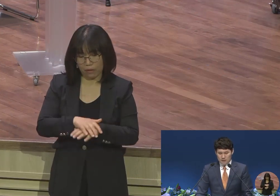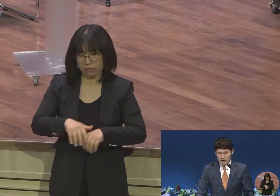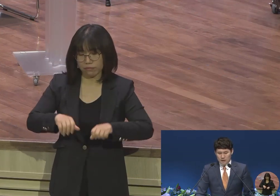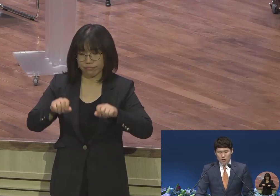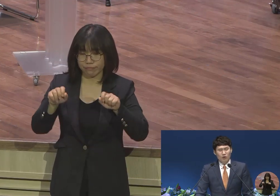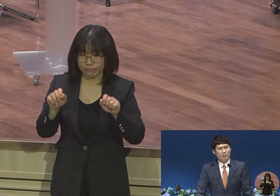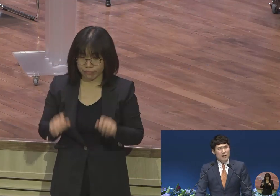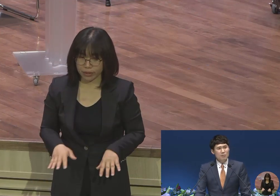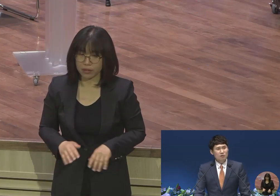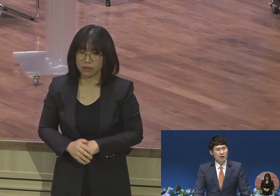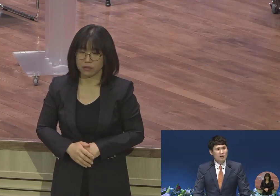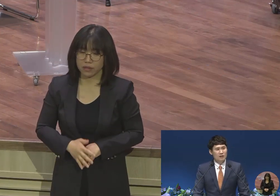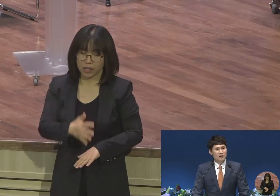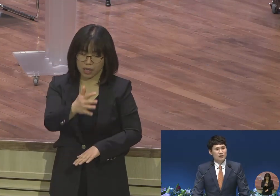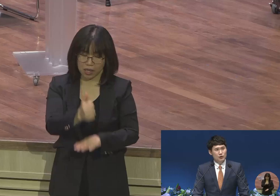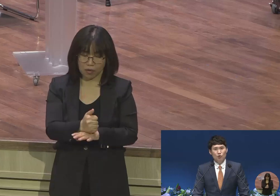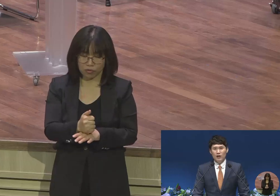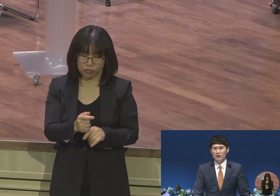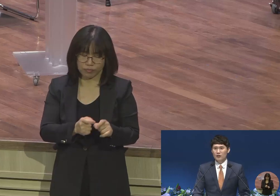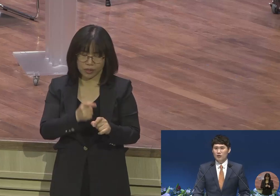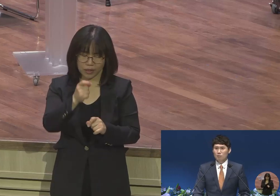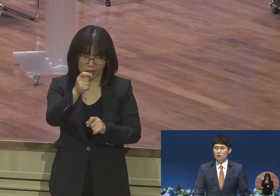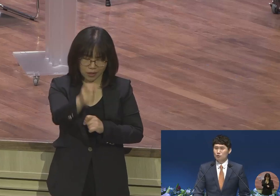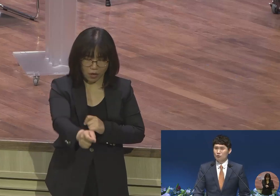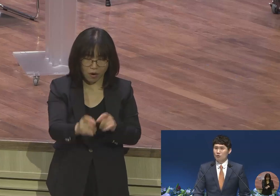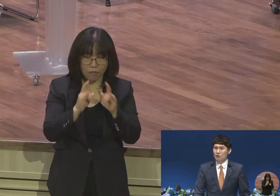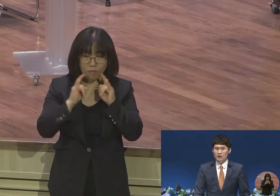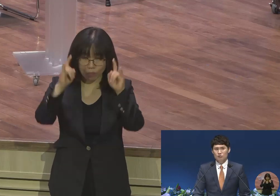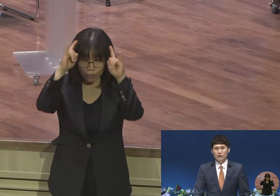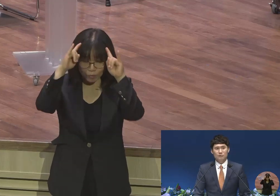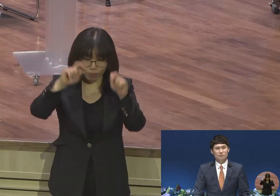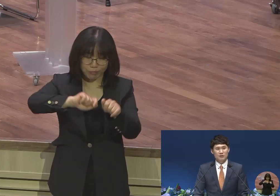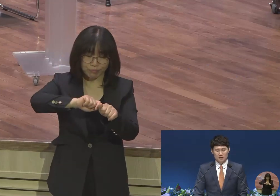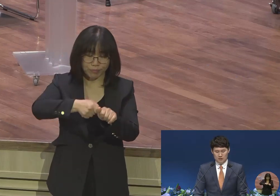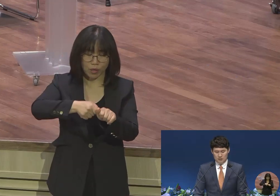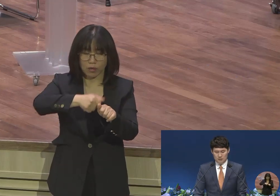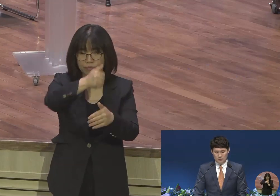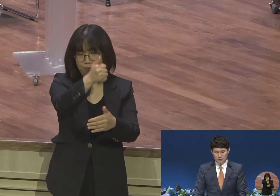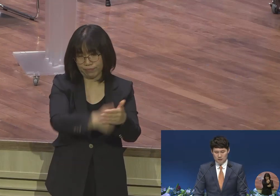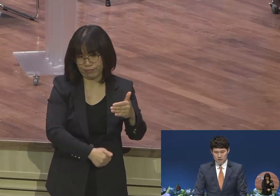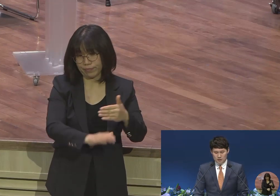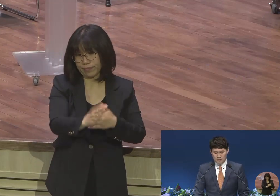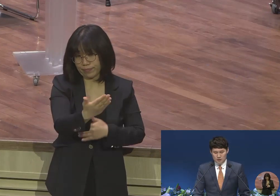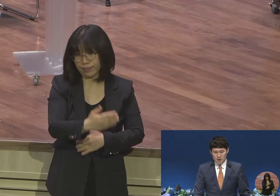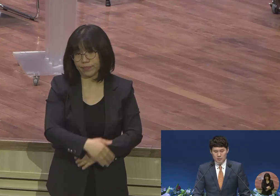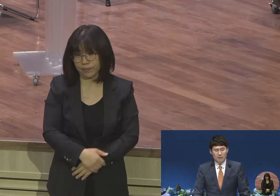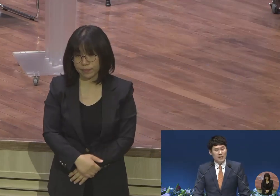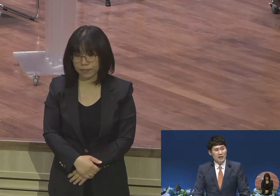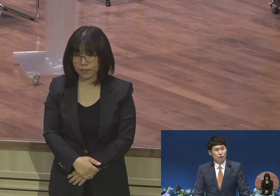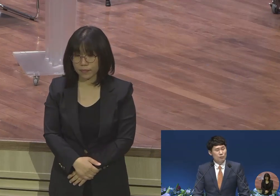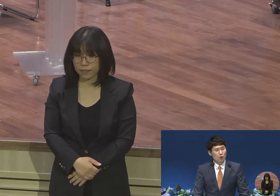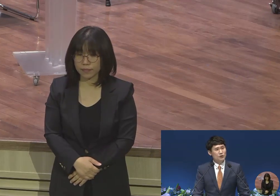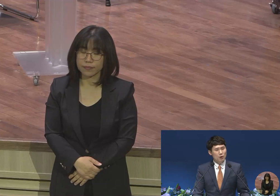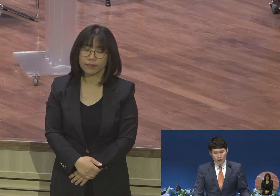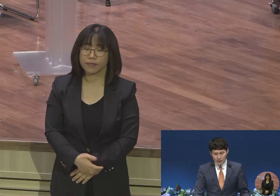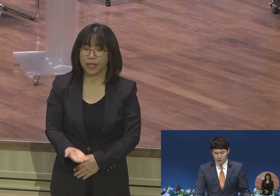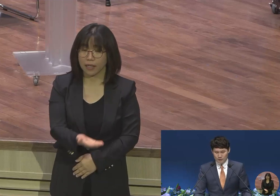영원한 멸망과 지옥의 형벌 속으로 갈 수밖에 없습니다 이 밤에 사랑하는 우리 모든 이원의 가족들